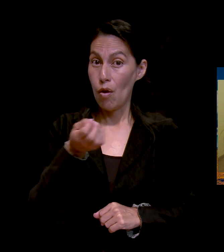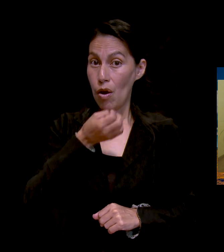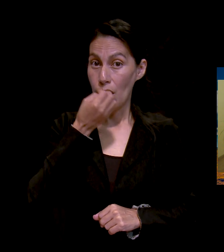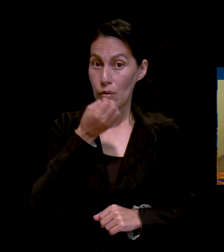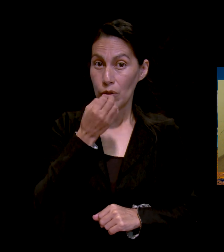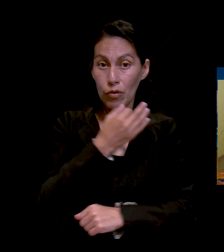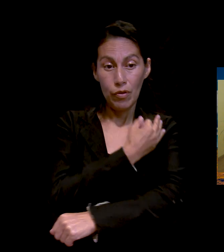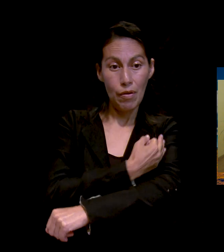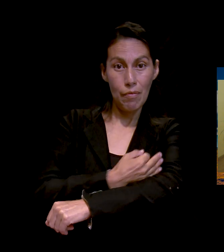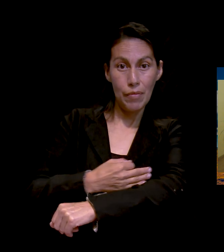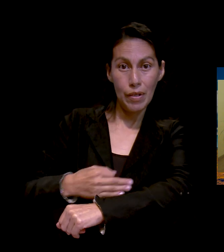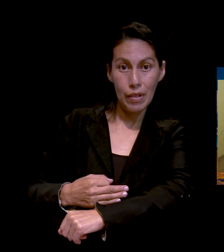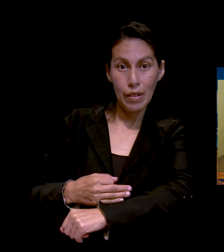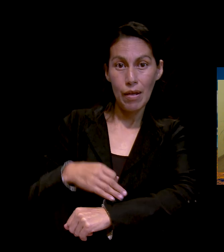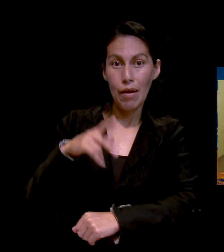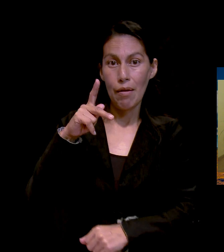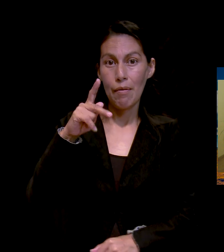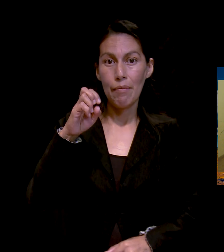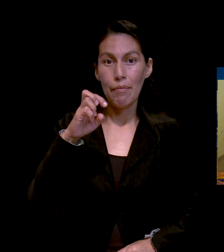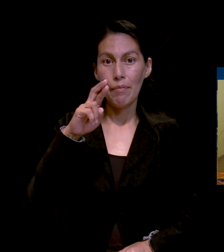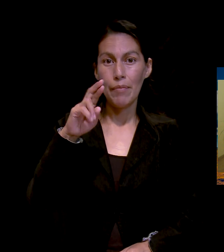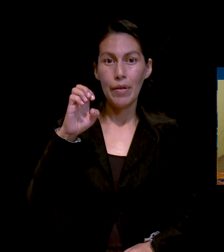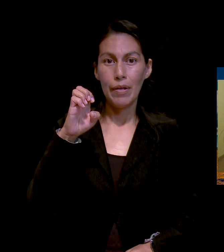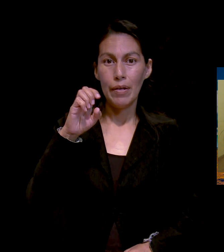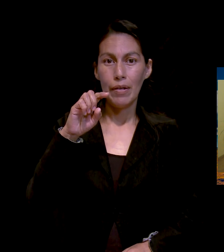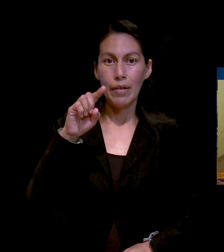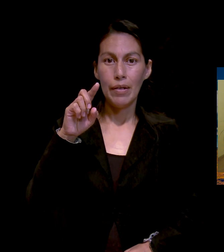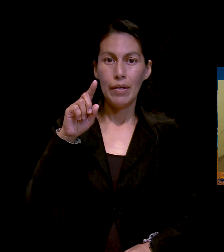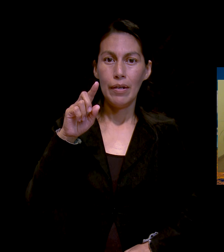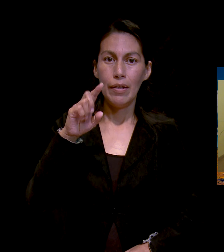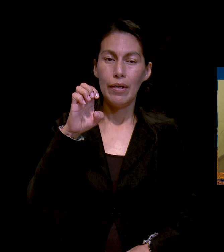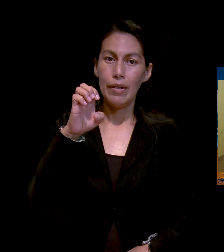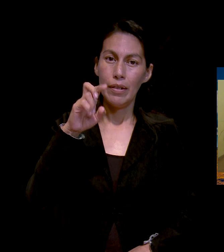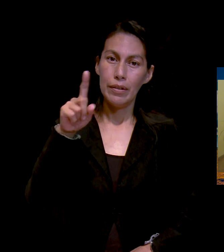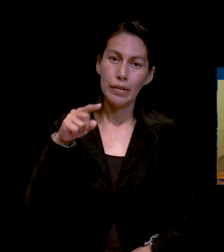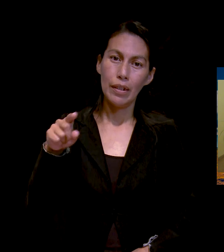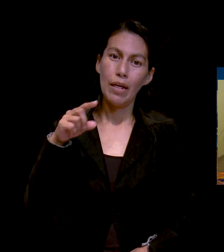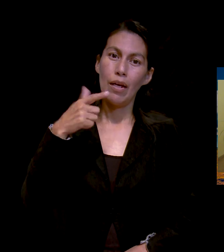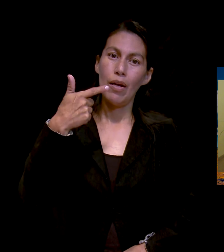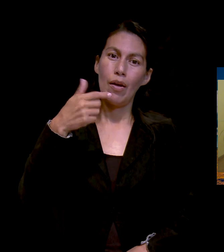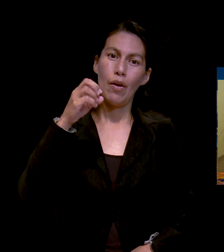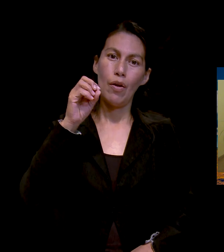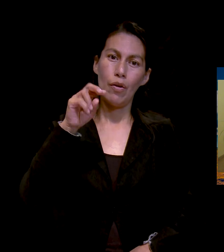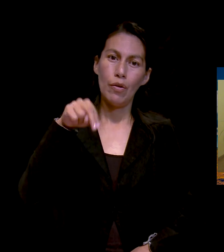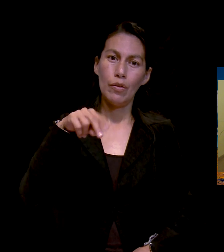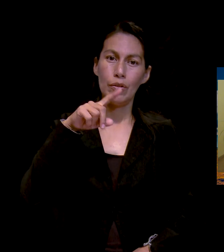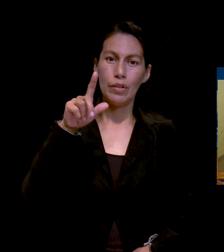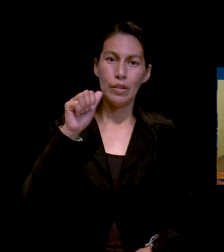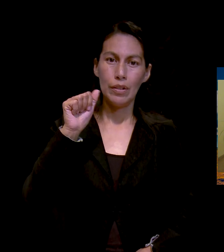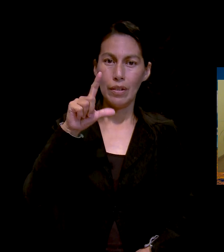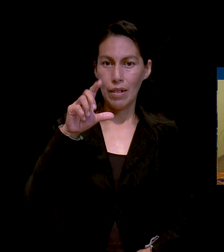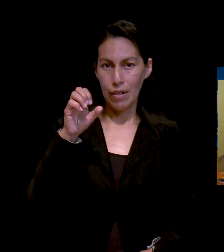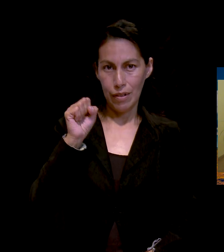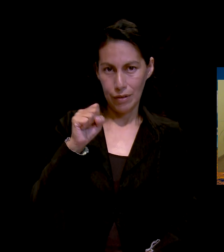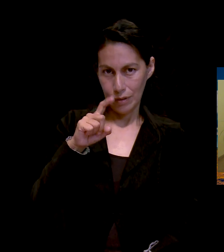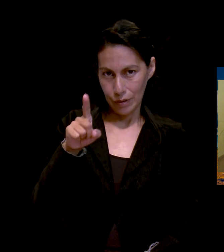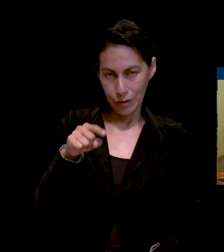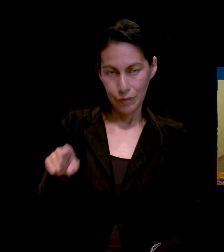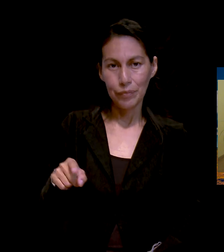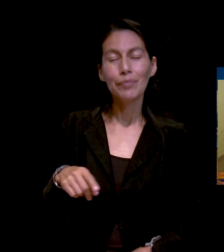Minatitlán. Vamos a estar orando por ellos. También, créanme, que lo tomamos muy en cuenta. Elizabeth,